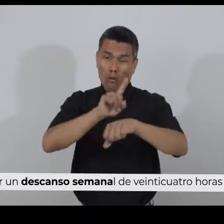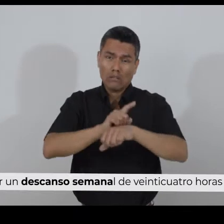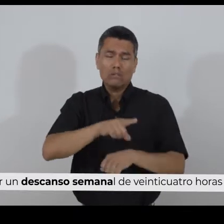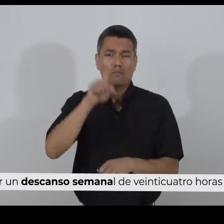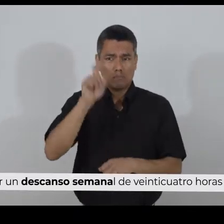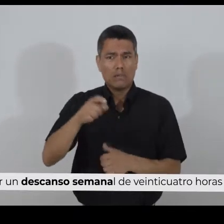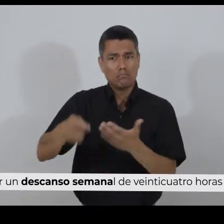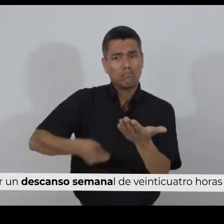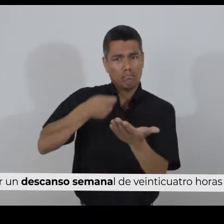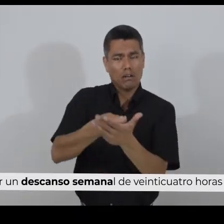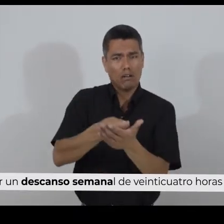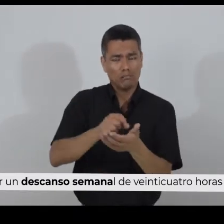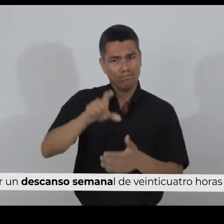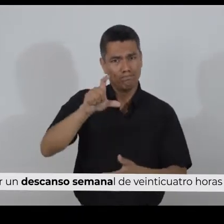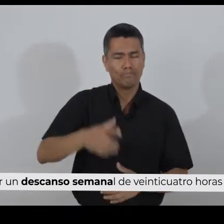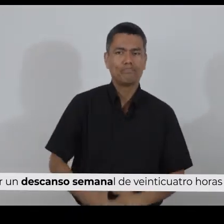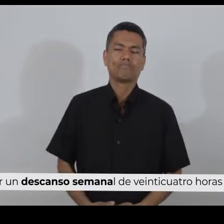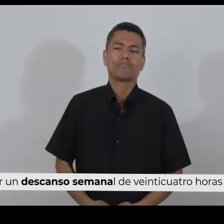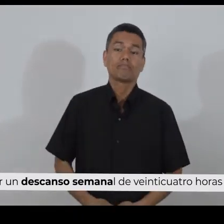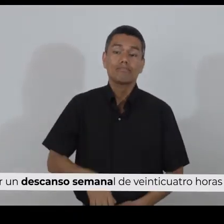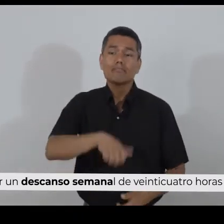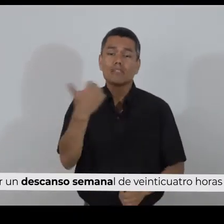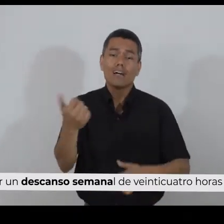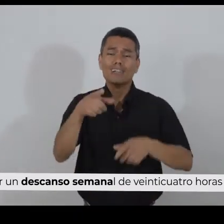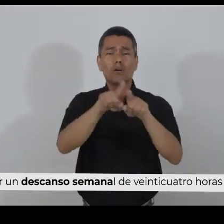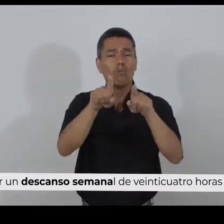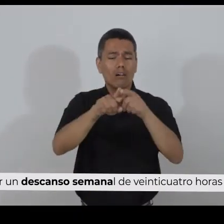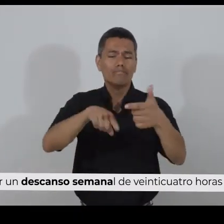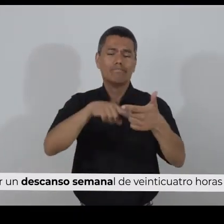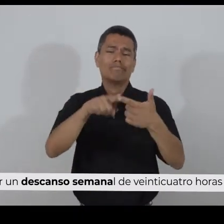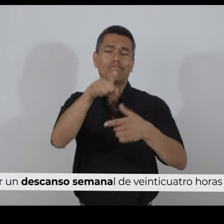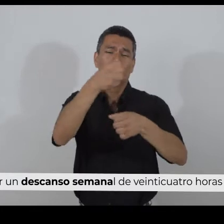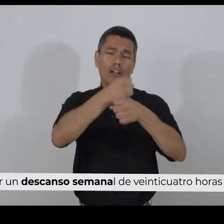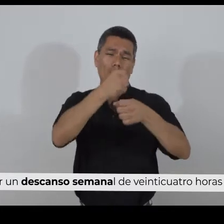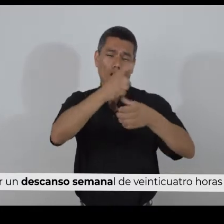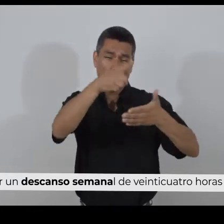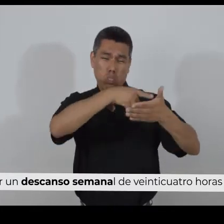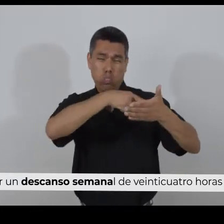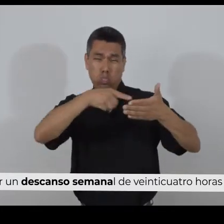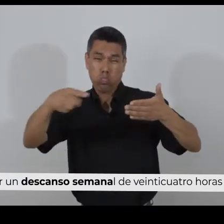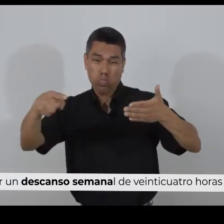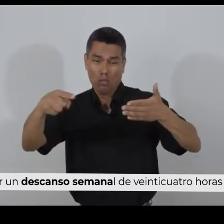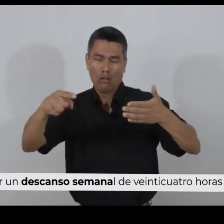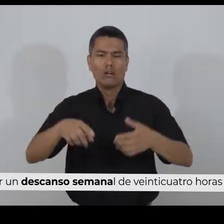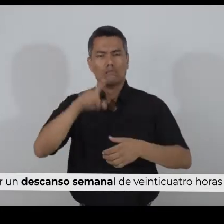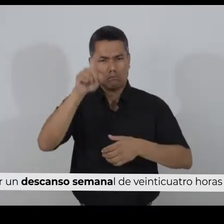un descanso semanal de 24 horas por semana,